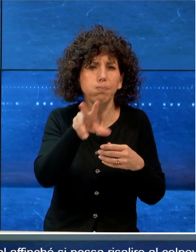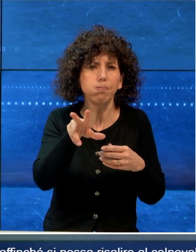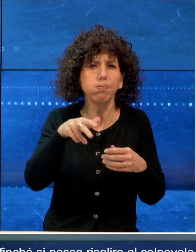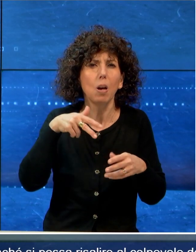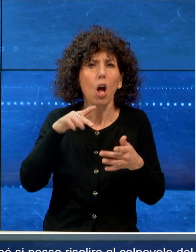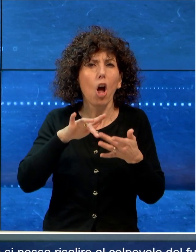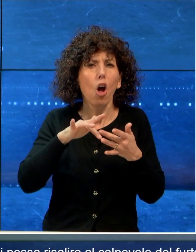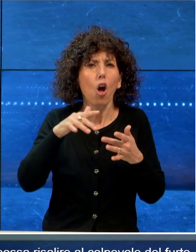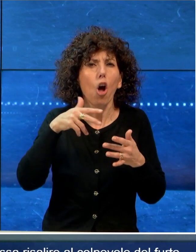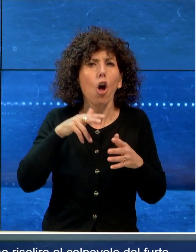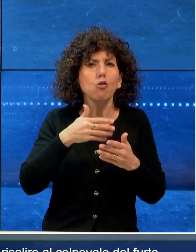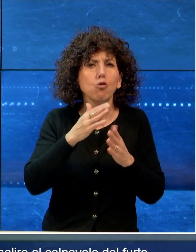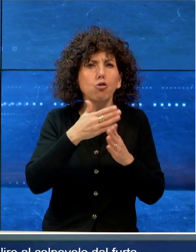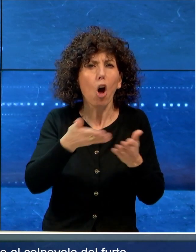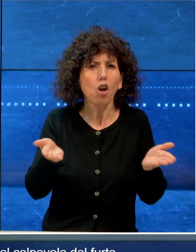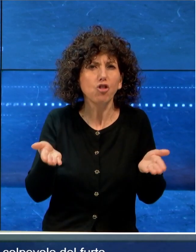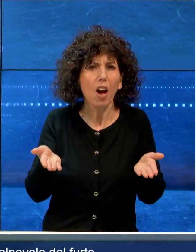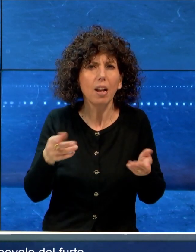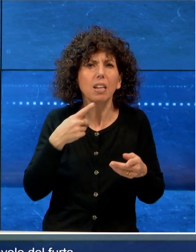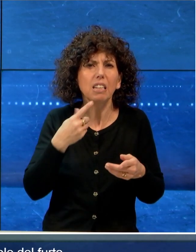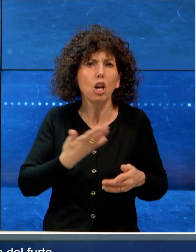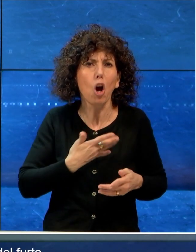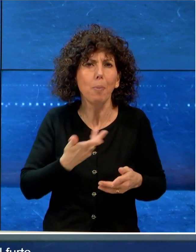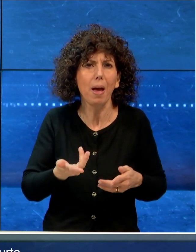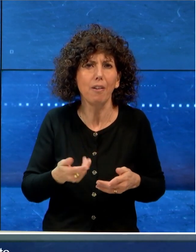possa risalire al colpevole del reato.